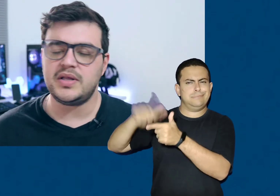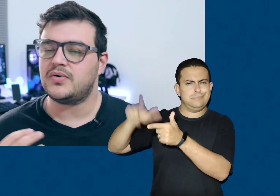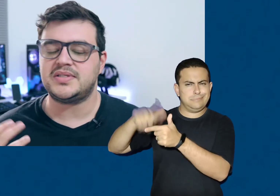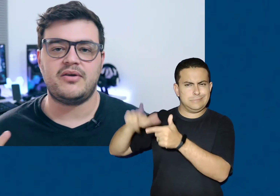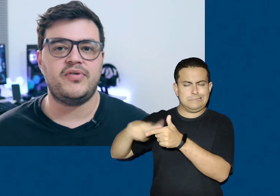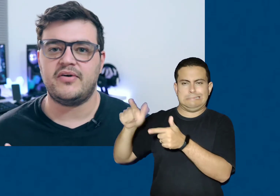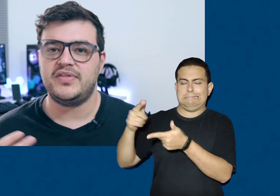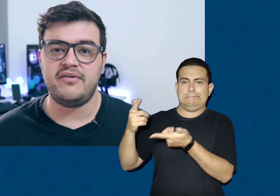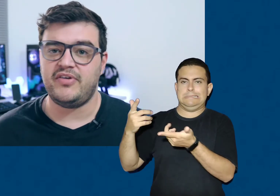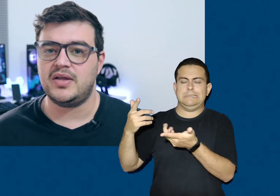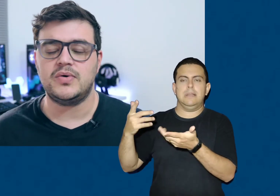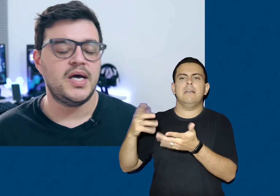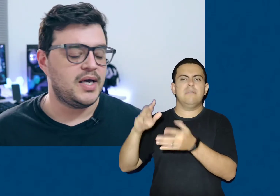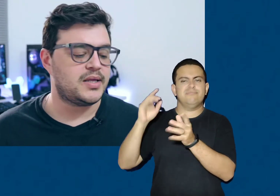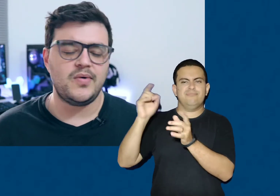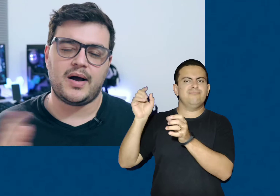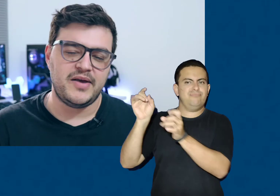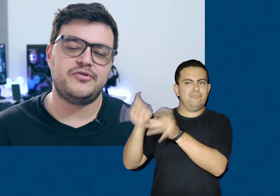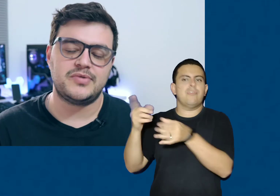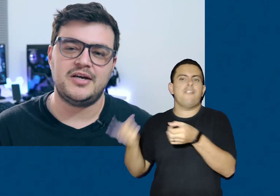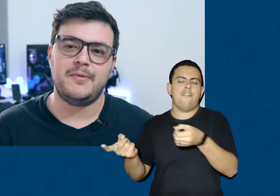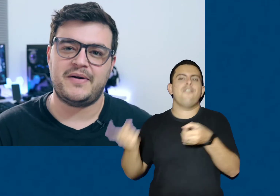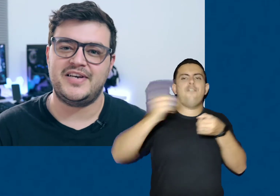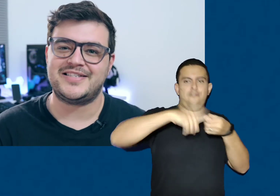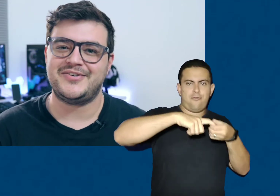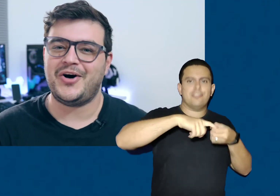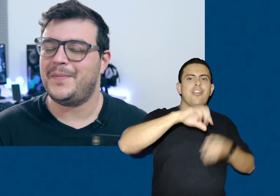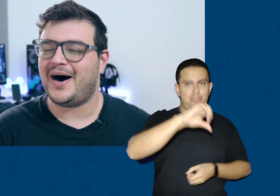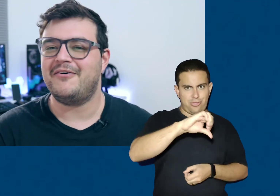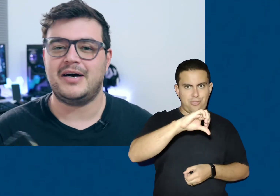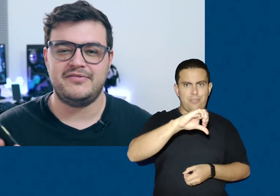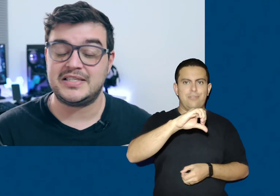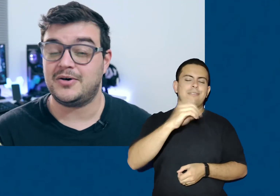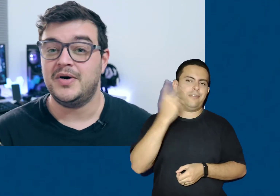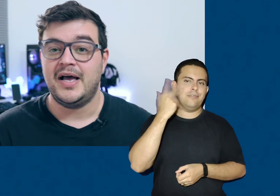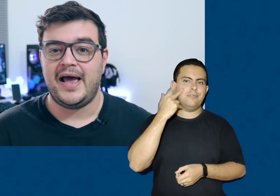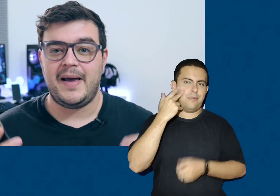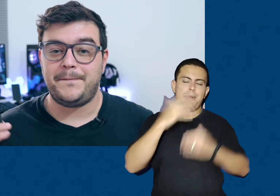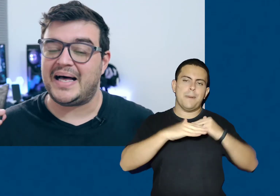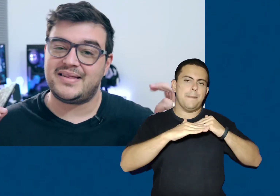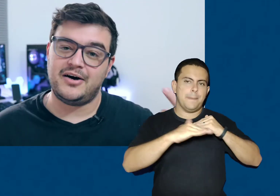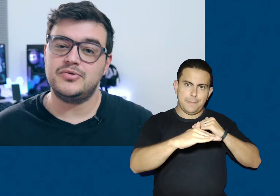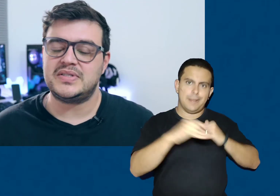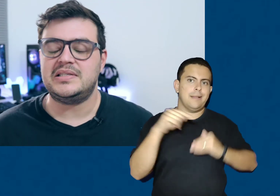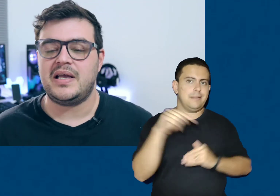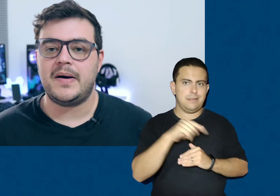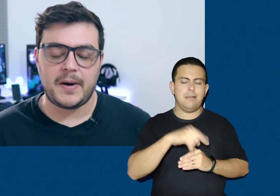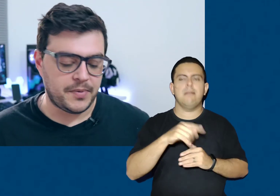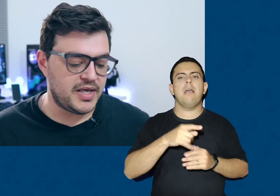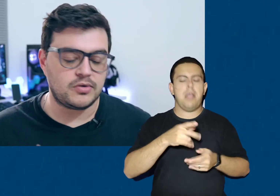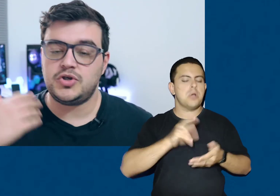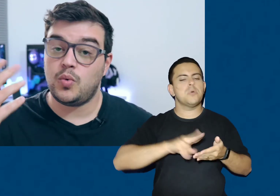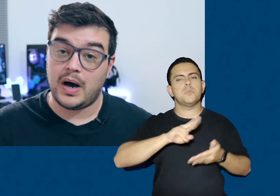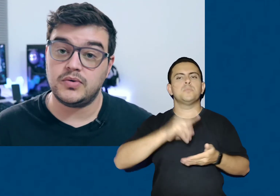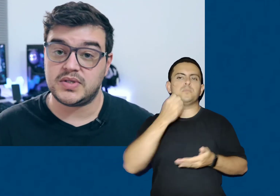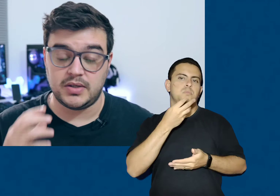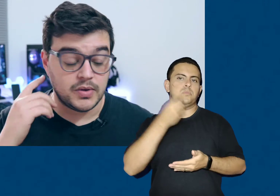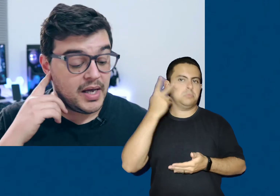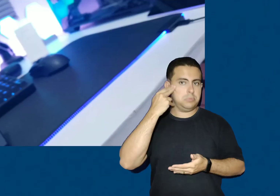muita coisa que fica devendo. Então eu acabei voltando para a versão normal, a versão padrão do sistema, para poder continuar usando. A